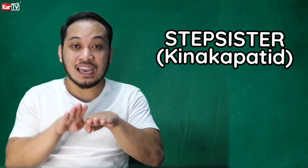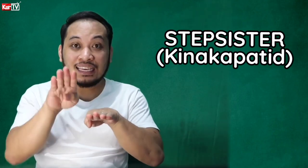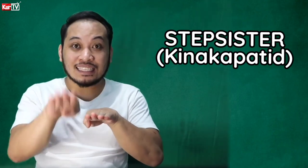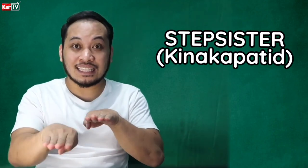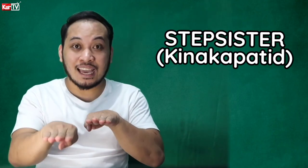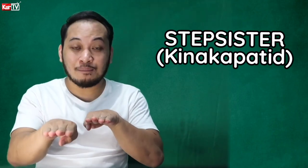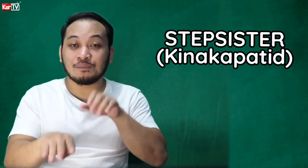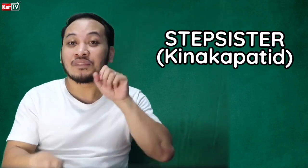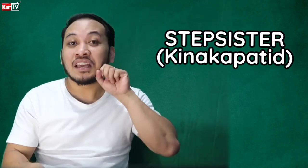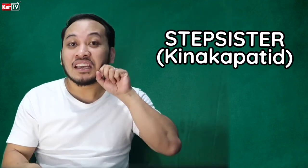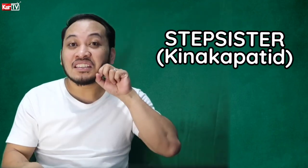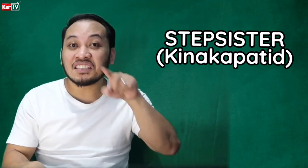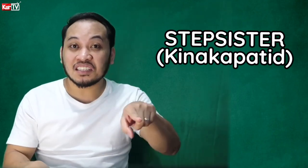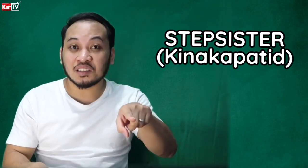Step sister.